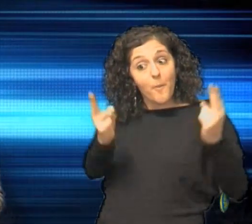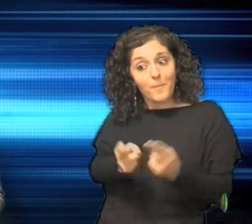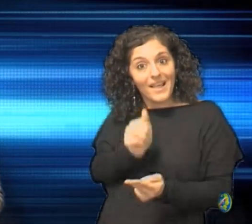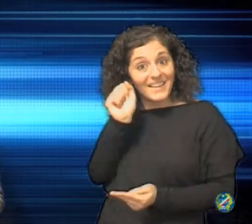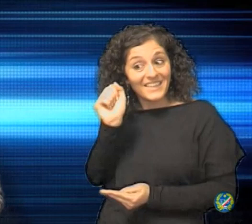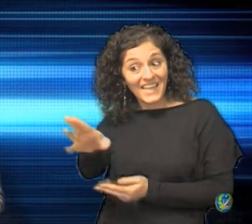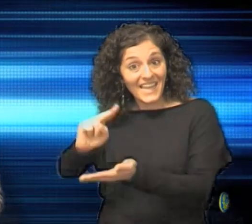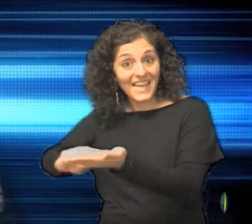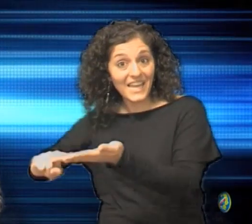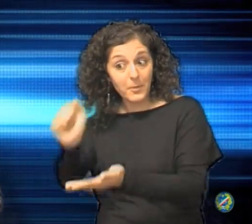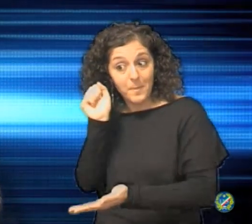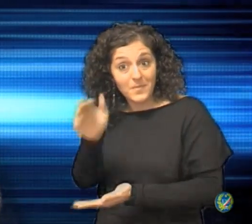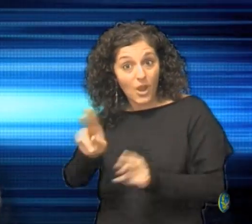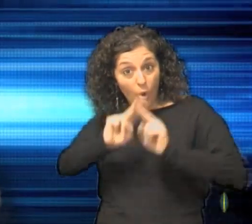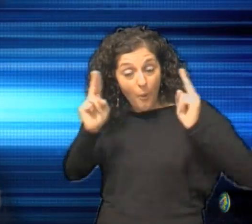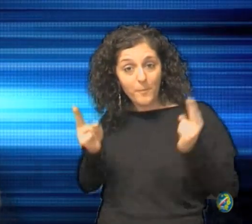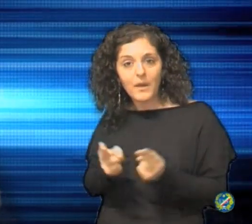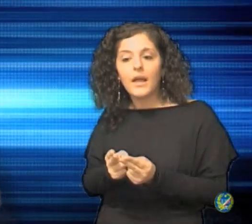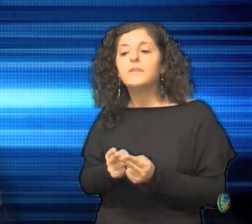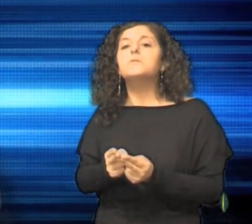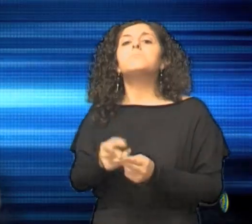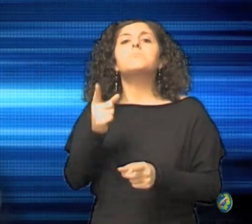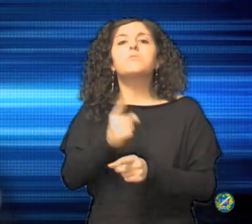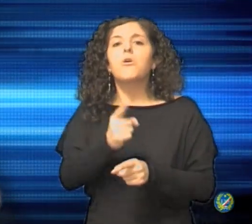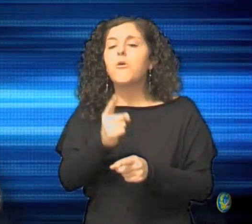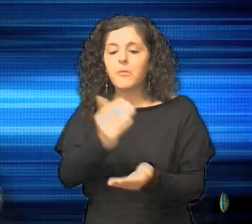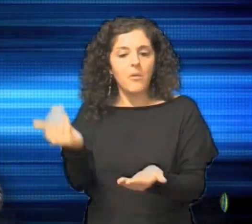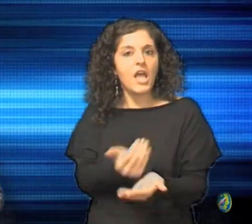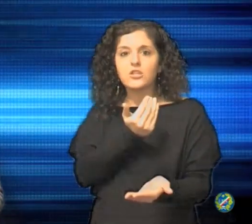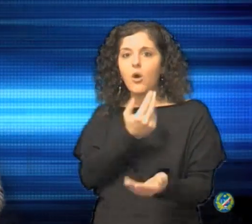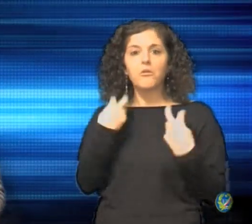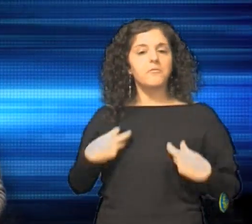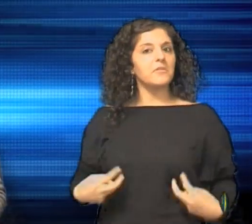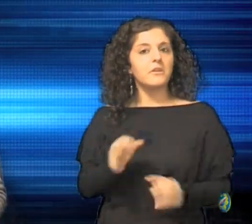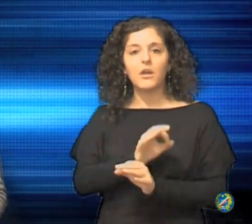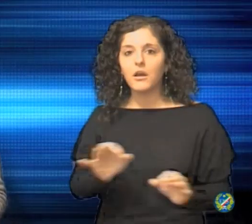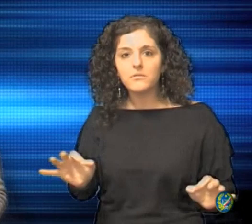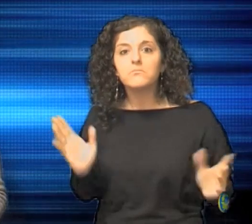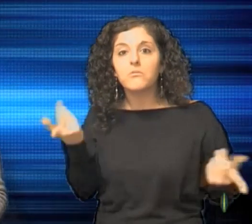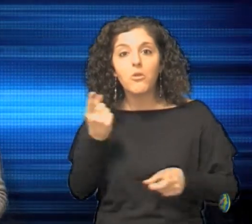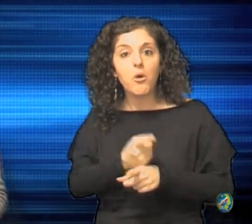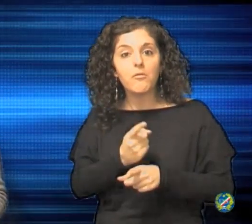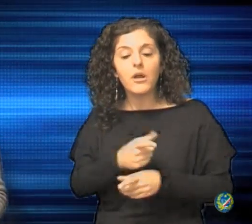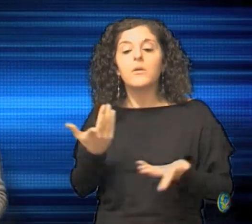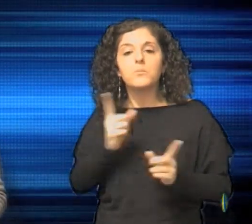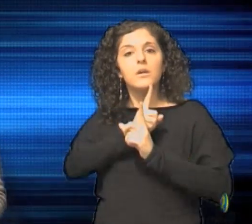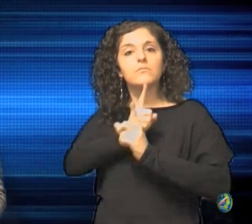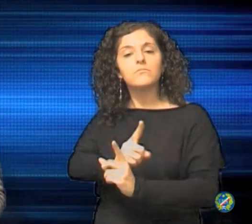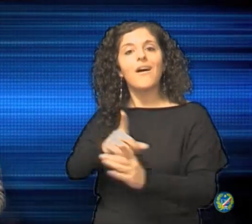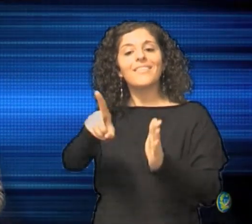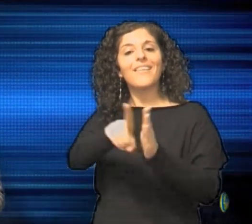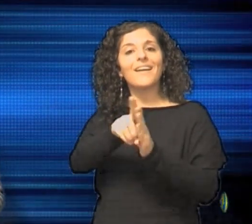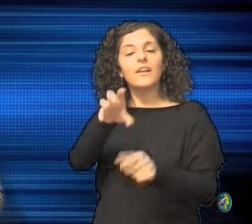dovrebbe avere diritto all'esonero dalla visita diretta, ai sensi del decreto